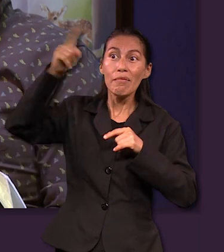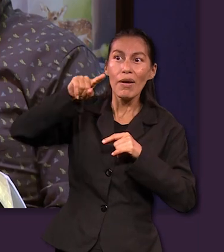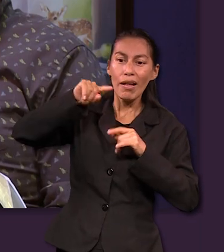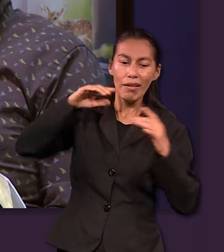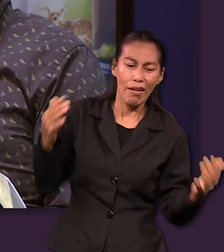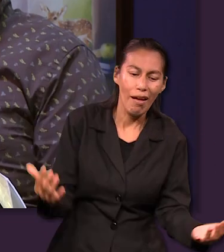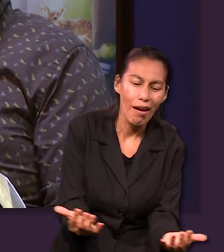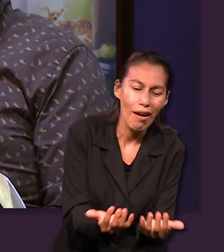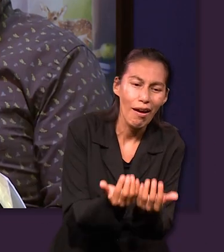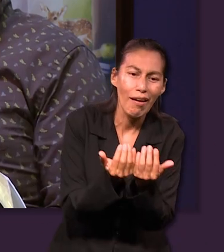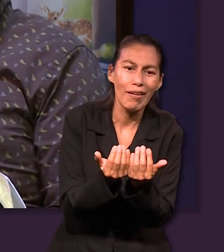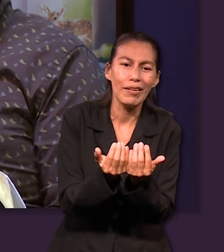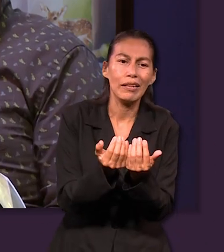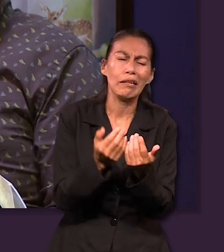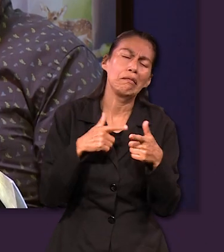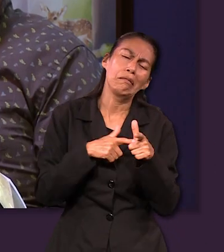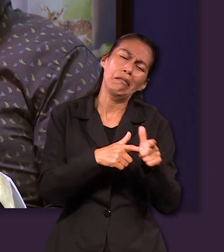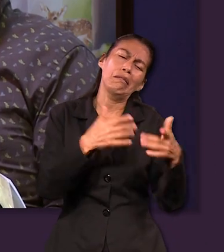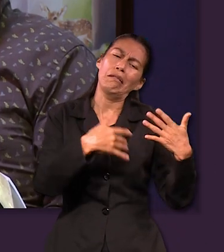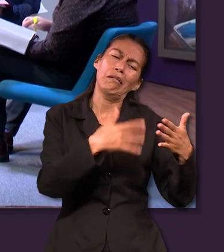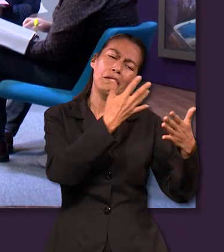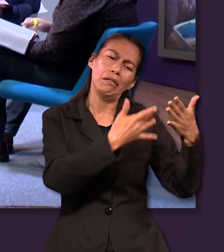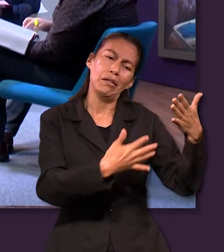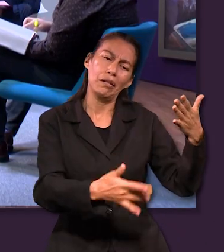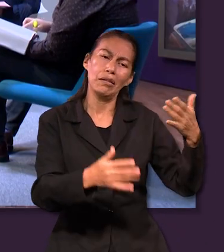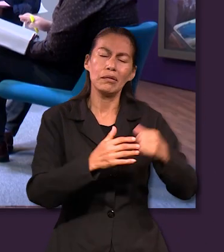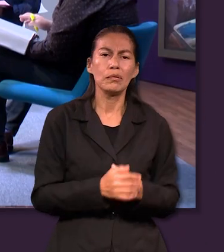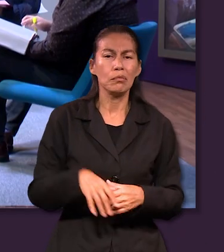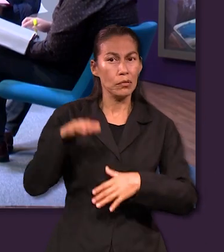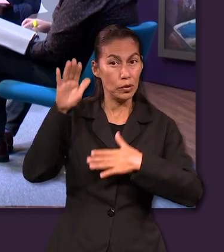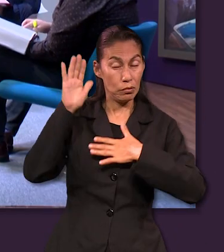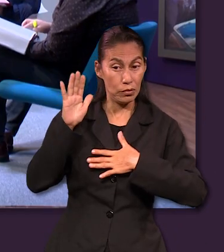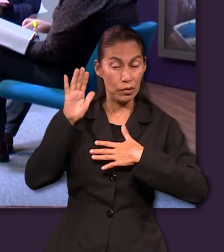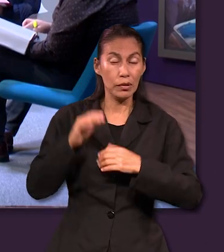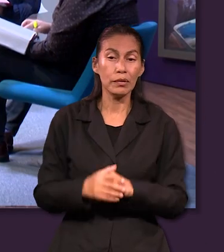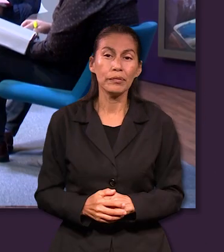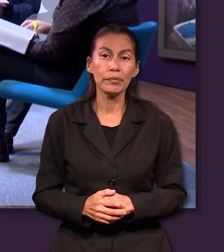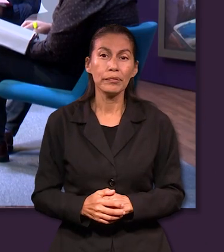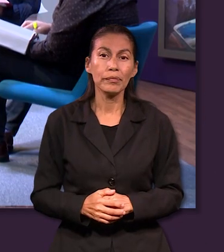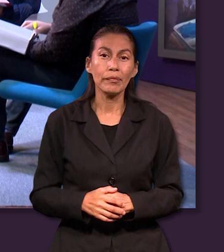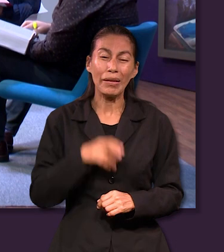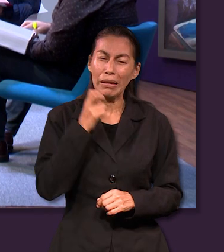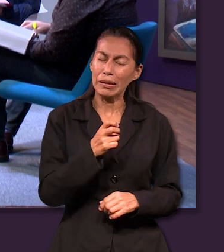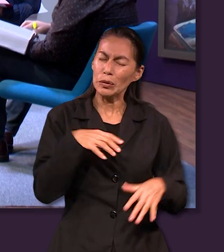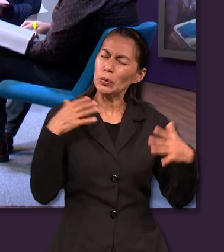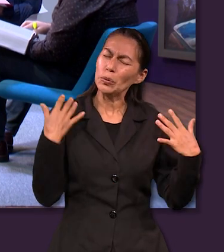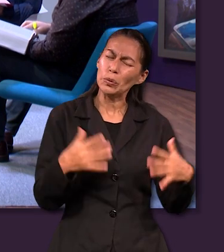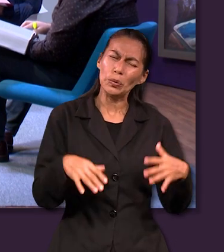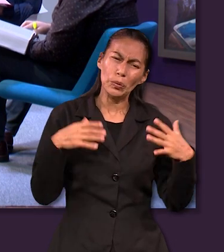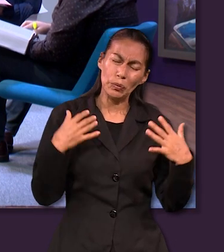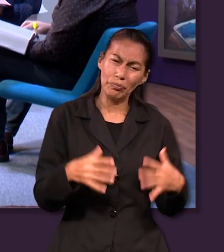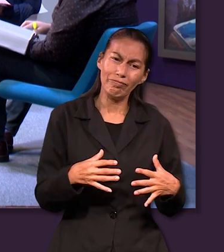que te guarden y bueno continúa recordándole algunas promesas y esta parte es súper